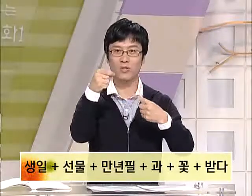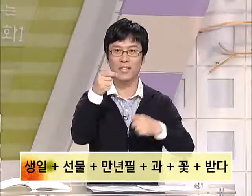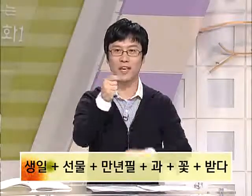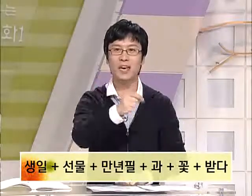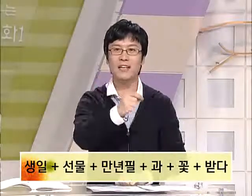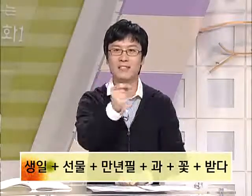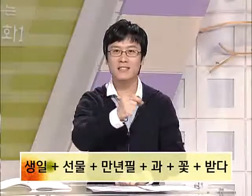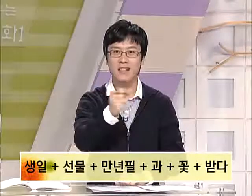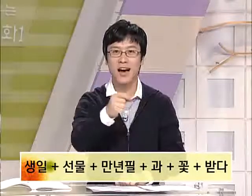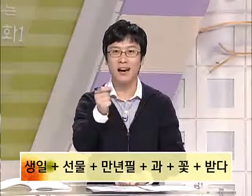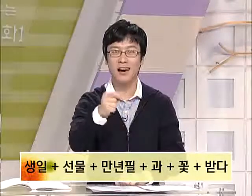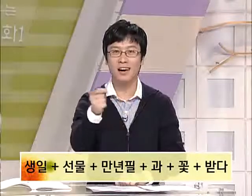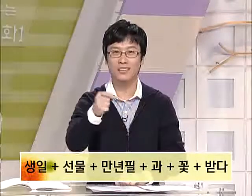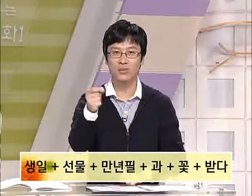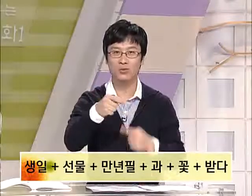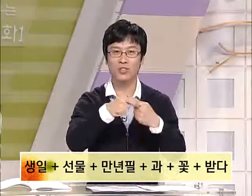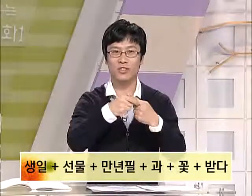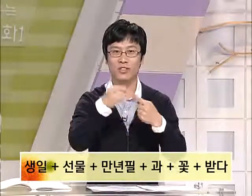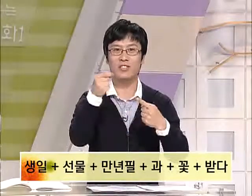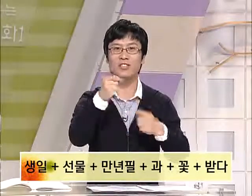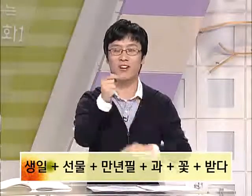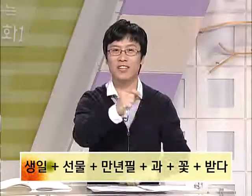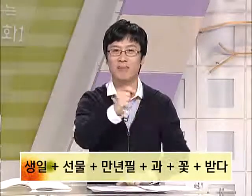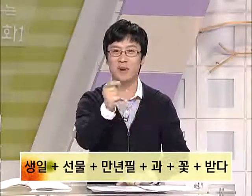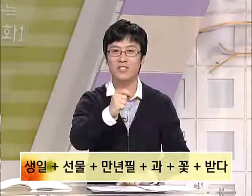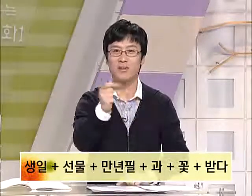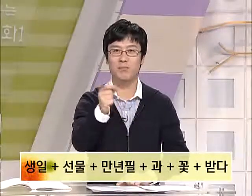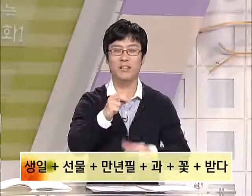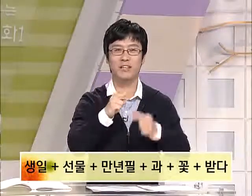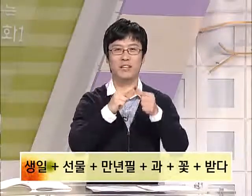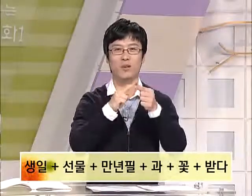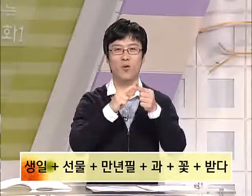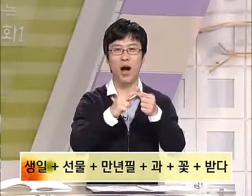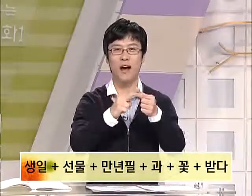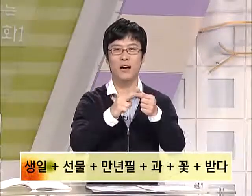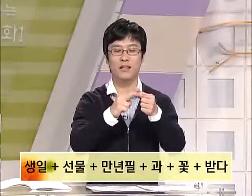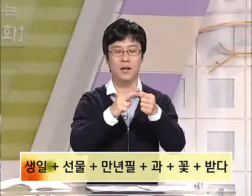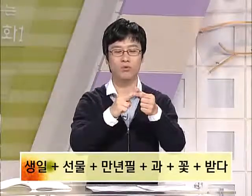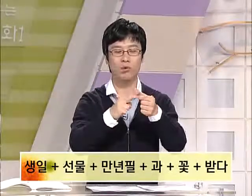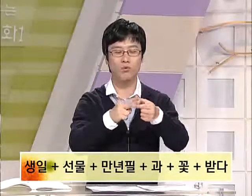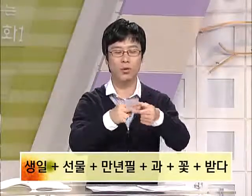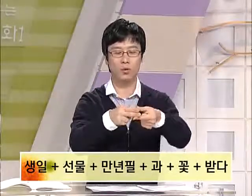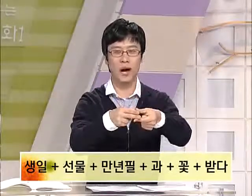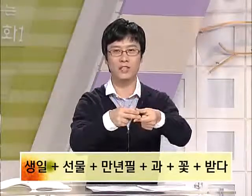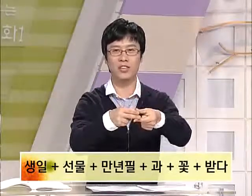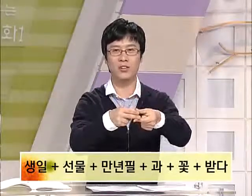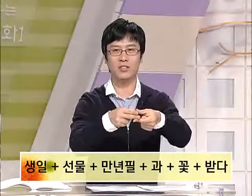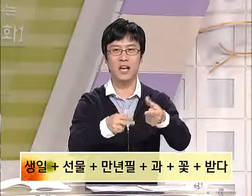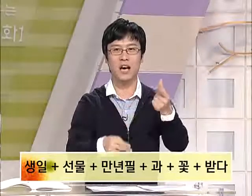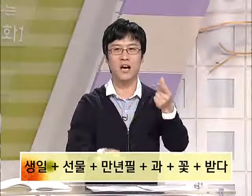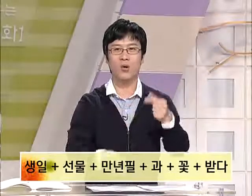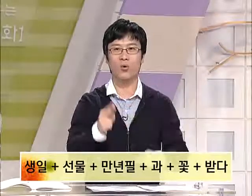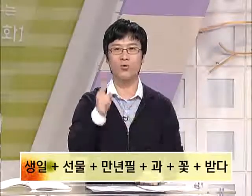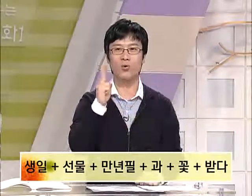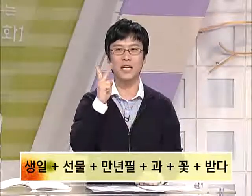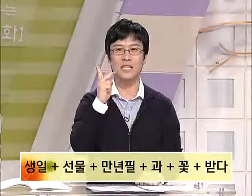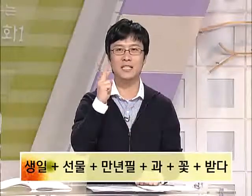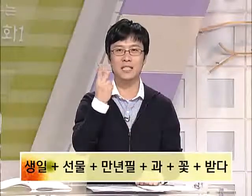동작에 쓰다 자 뚜껑을 열어서 쓰는 것 만년필 과 자 무엇 무엇 과는요 자 오른손에 일지